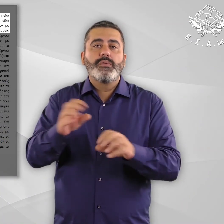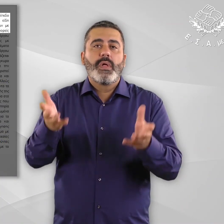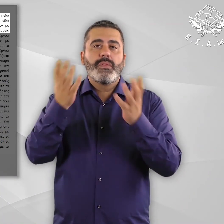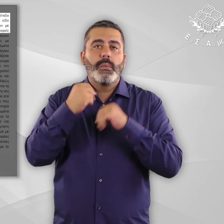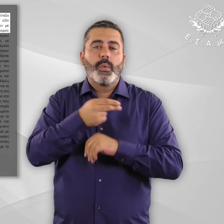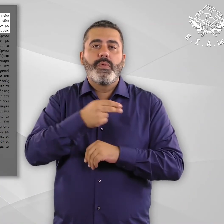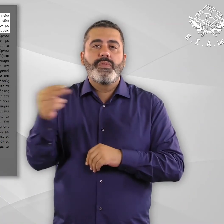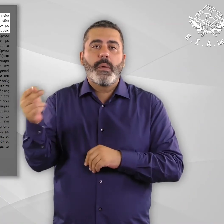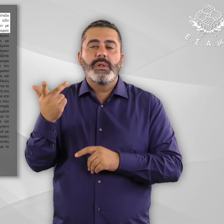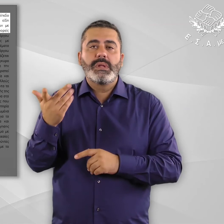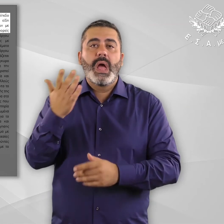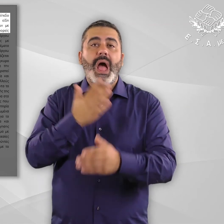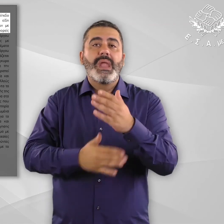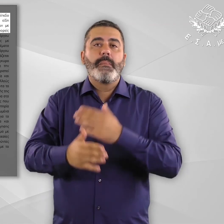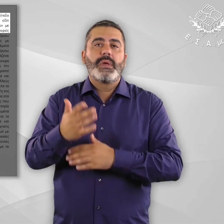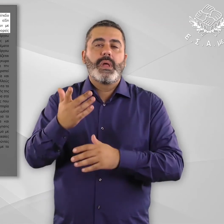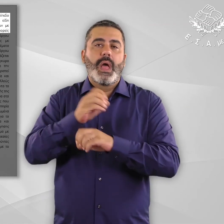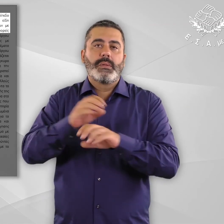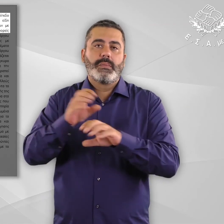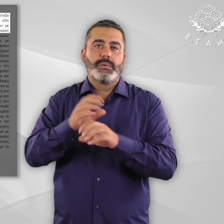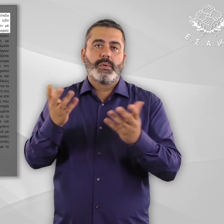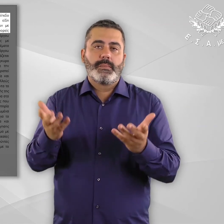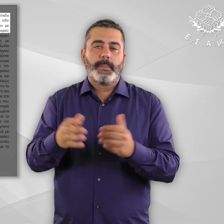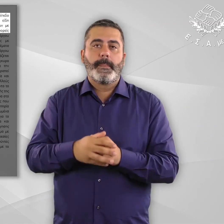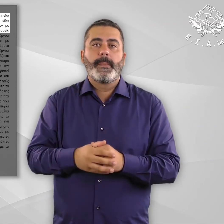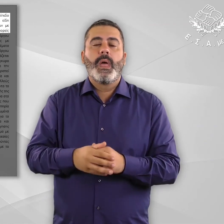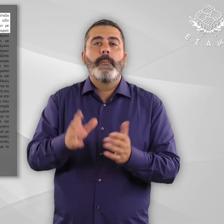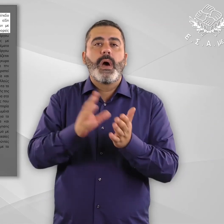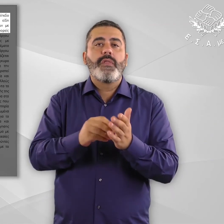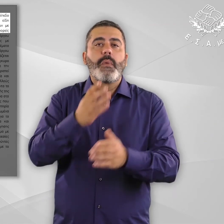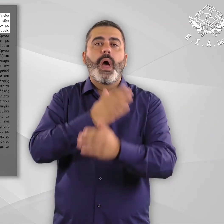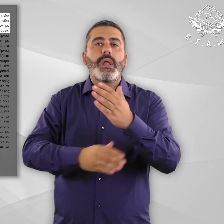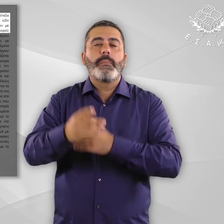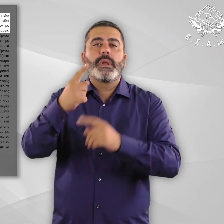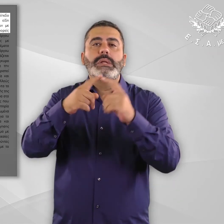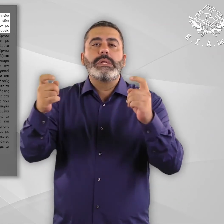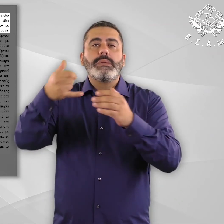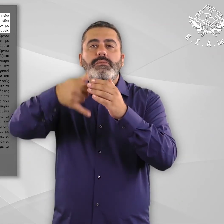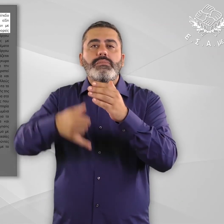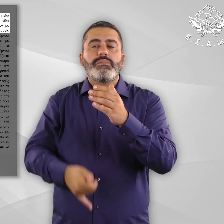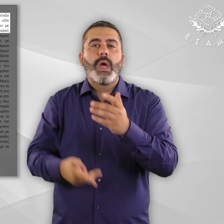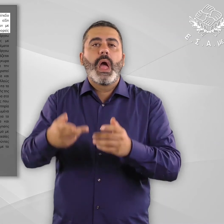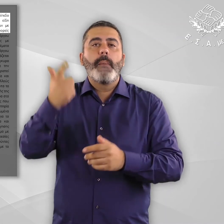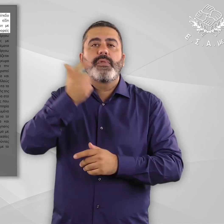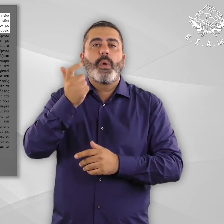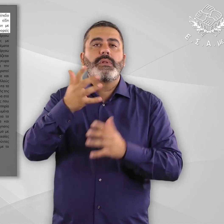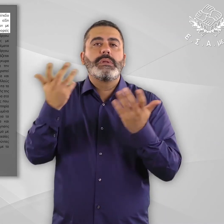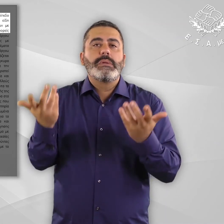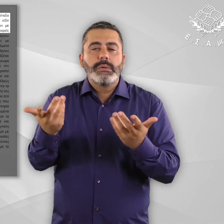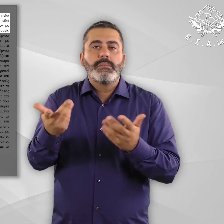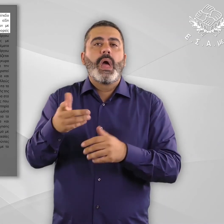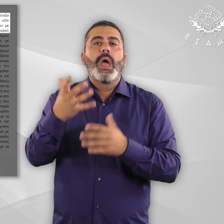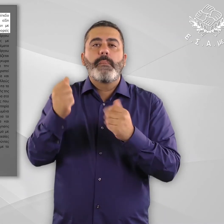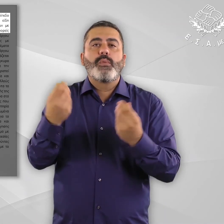ενημέρωσης για θέματα σχετικά με την αναπηρία παρένθεση παραδείγματος χάρη ήδη αναπηρίας, επιδόματα αναπηρίας, δομές